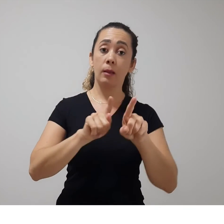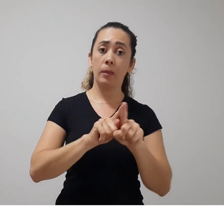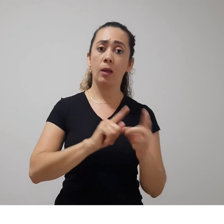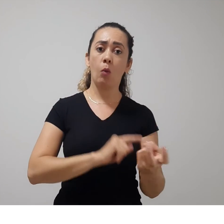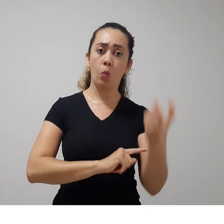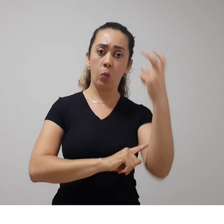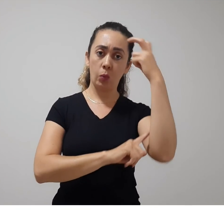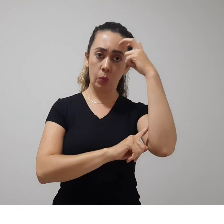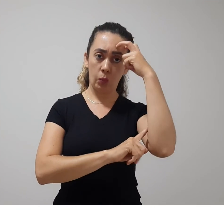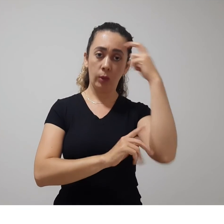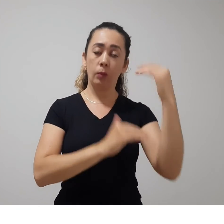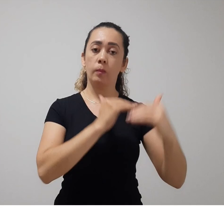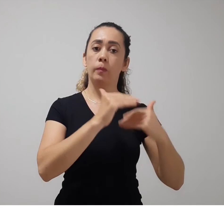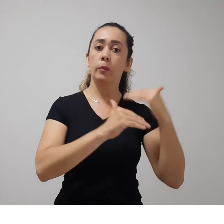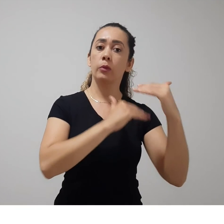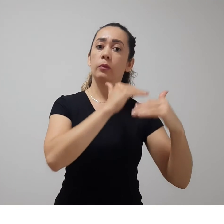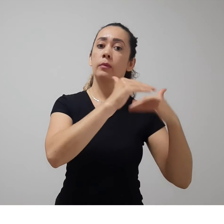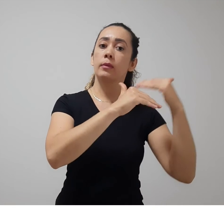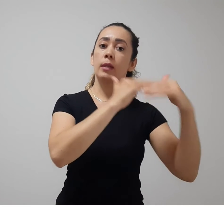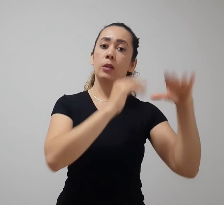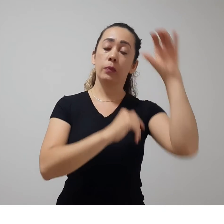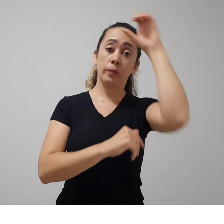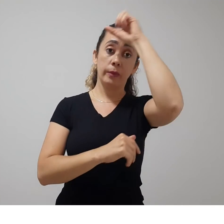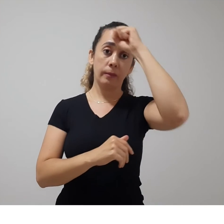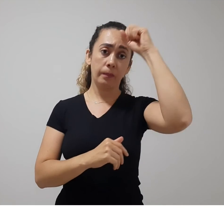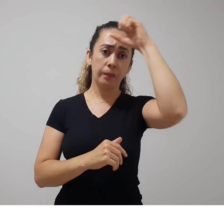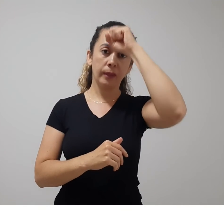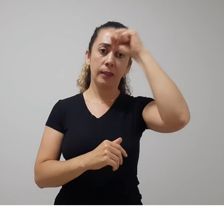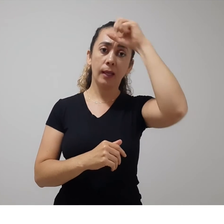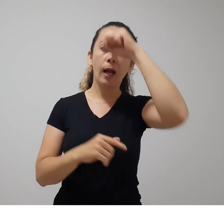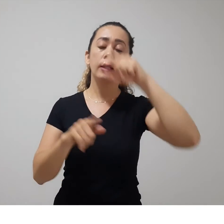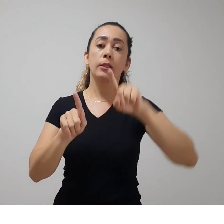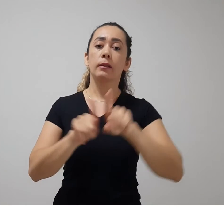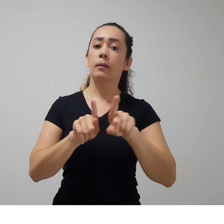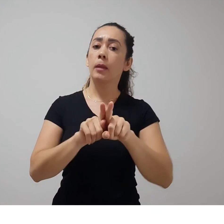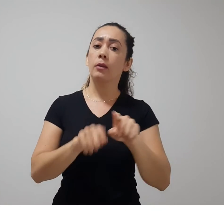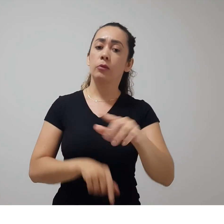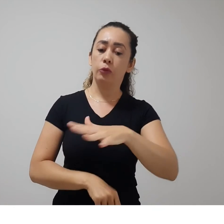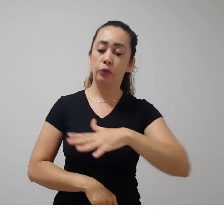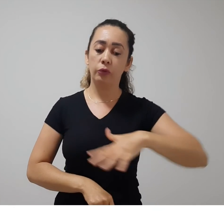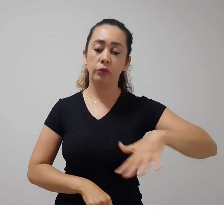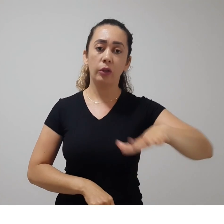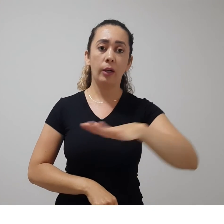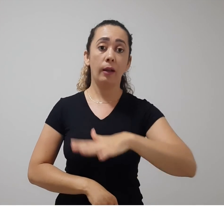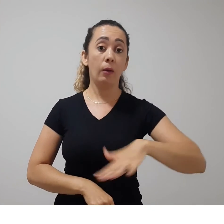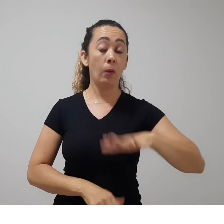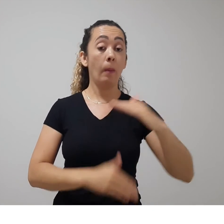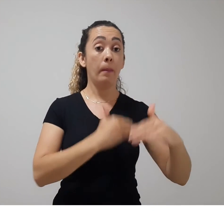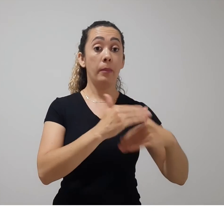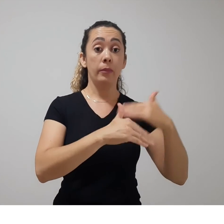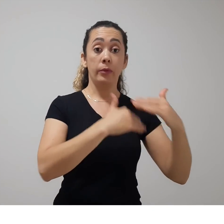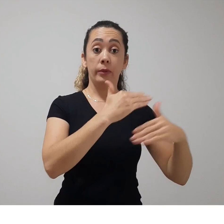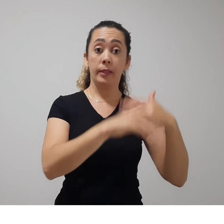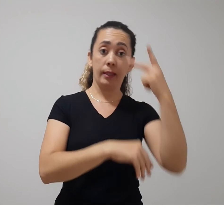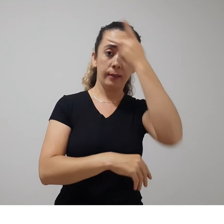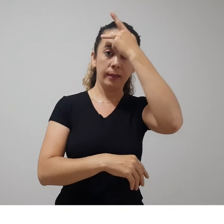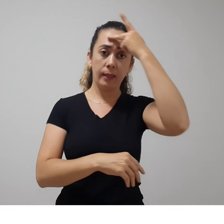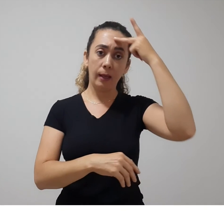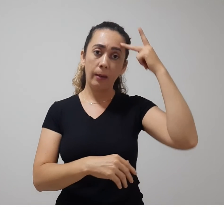de aprendizagem. A teoria construtivista é, em geral, o processo pelo qual o indivíduo desenvolve sua própria